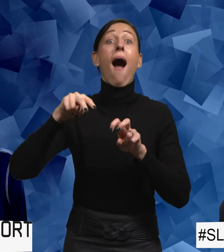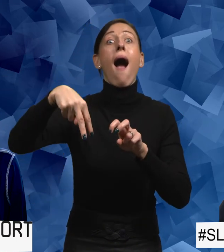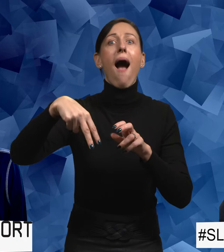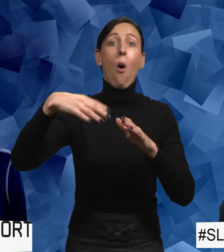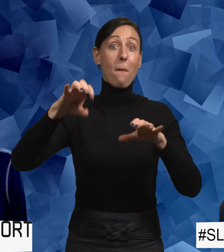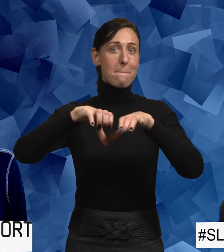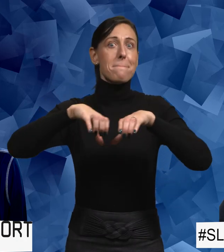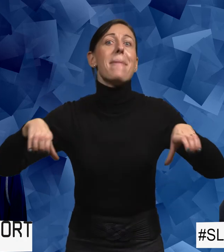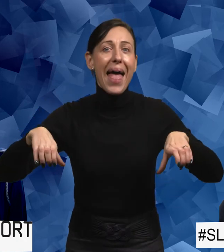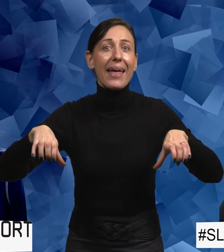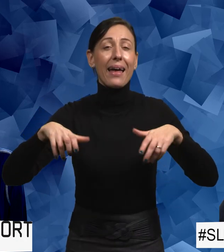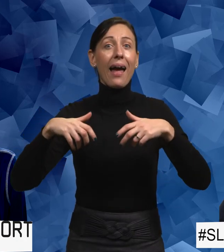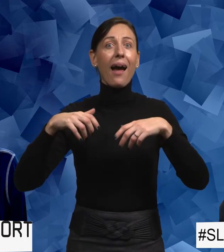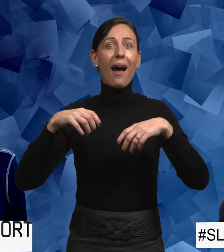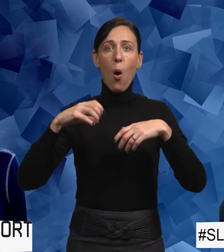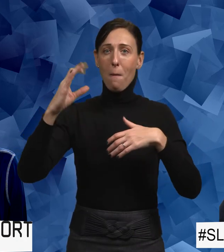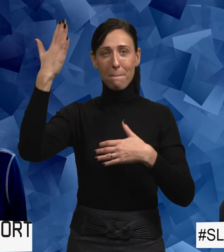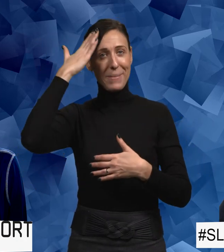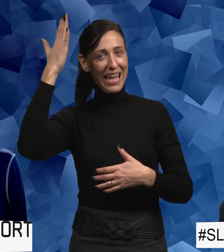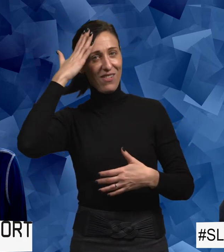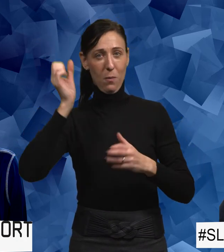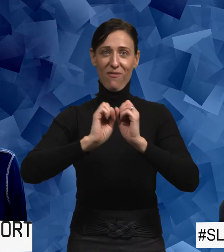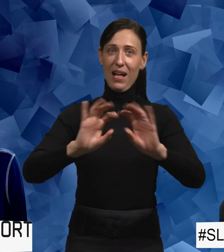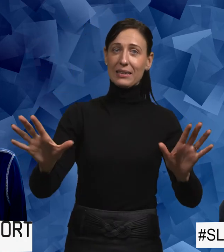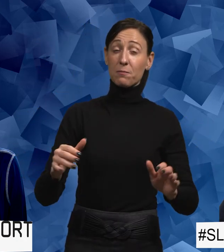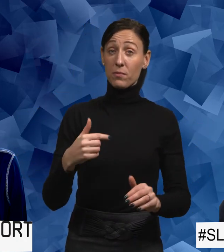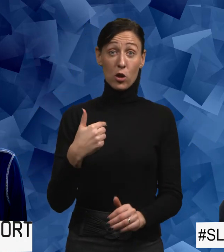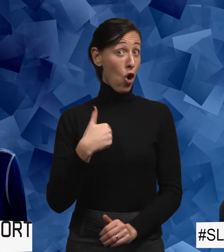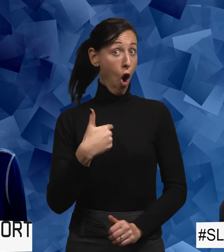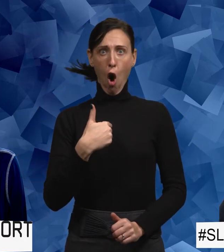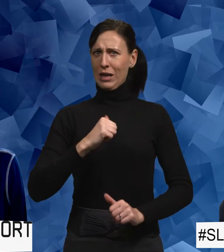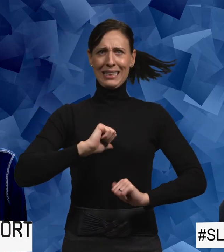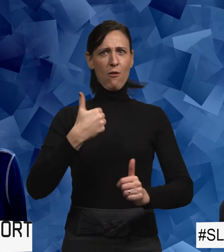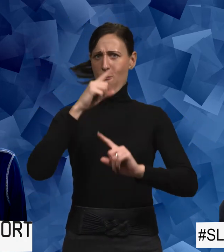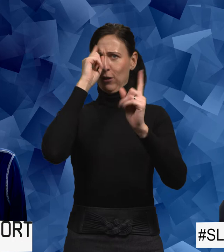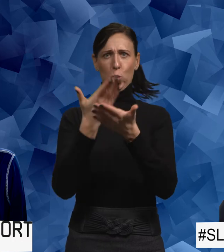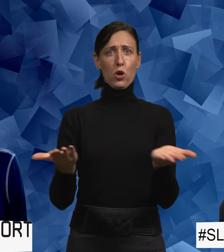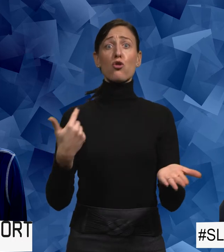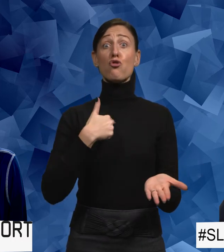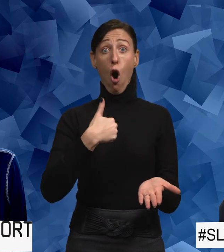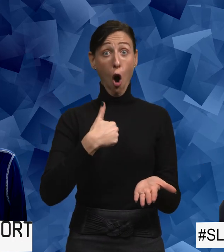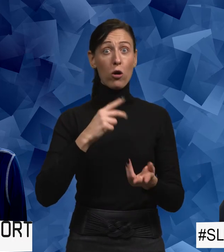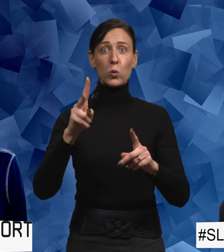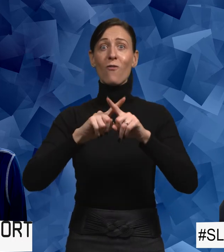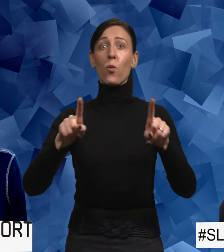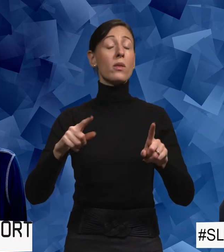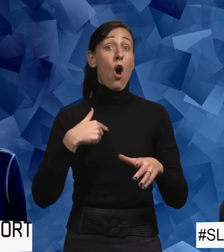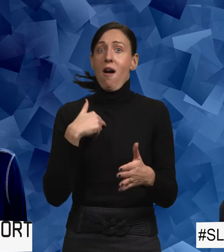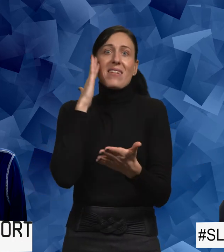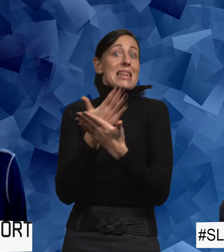bänk. För att de är så väl medvetna om de flesta. Att jag förstår mig inte på. Jag vet inte om han